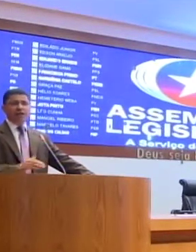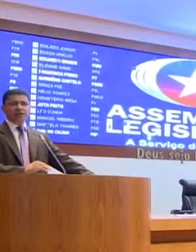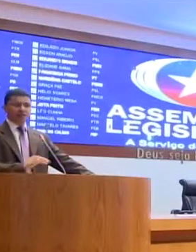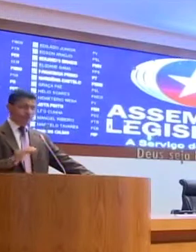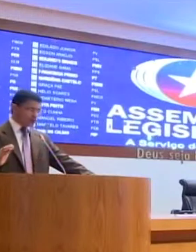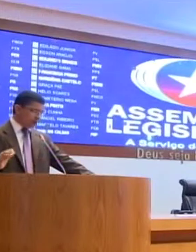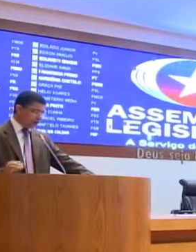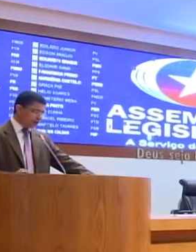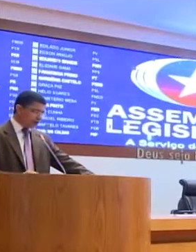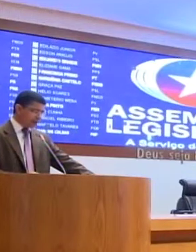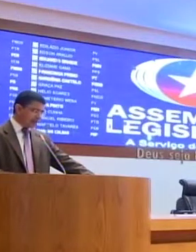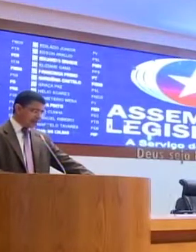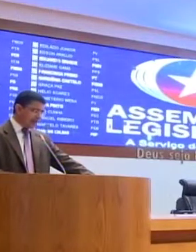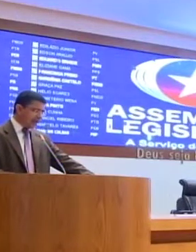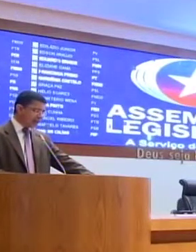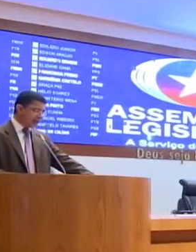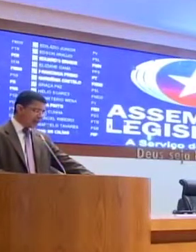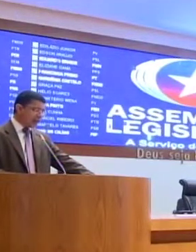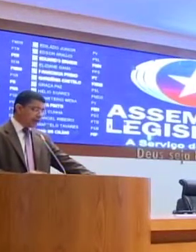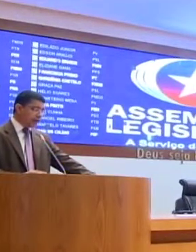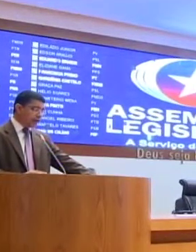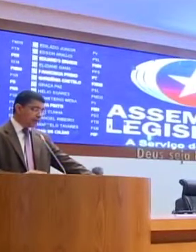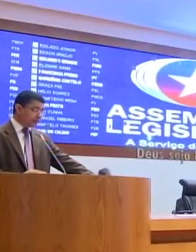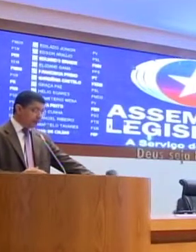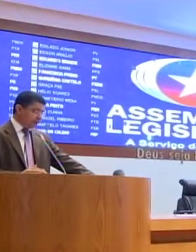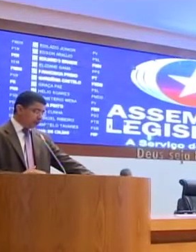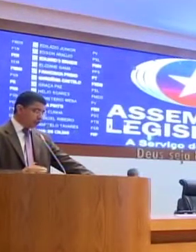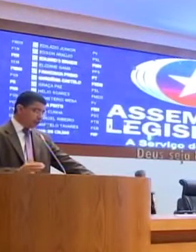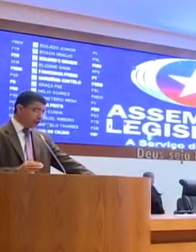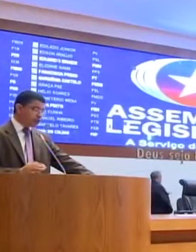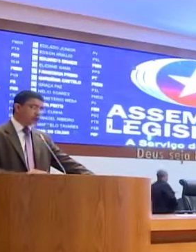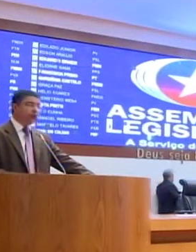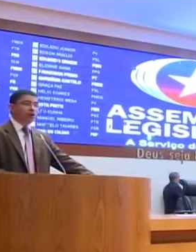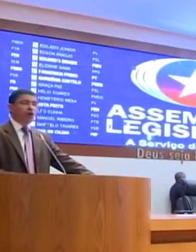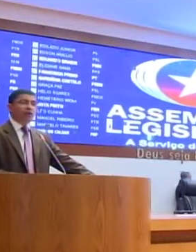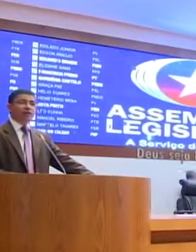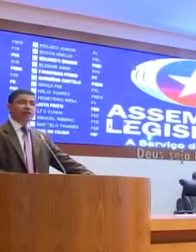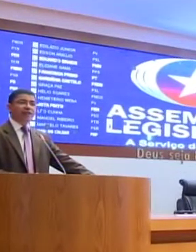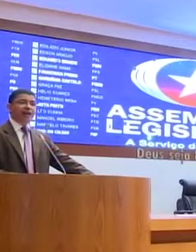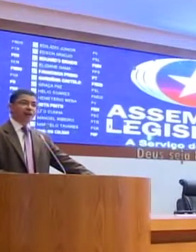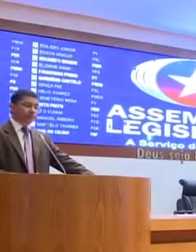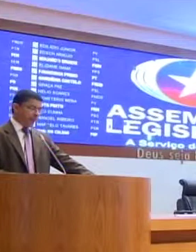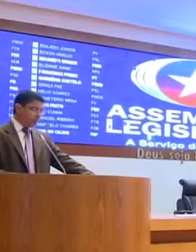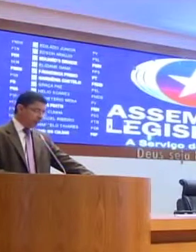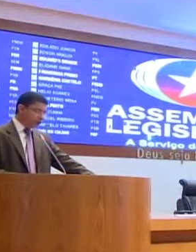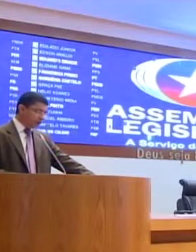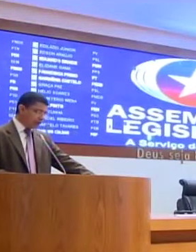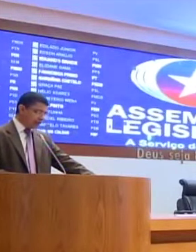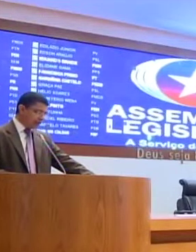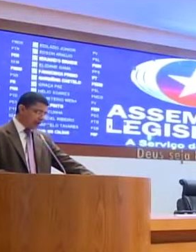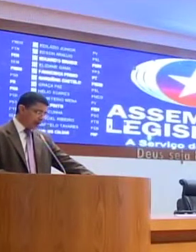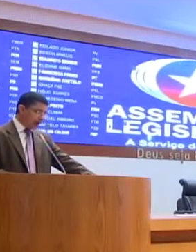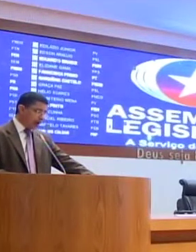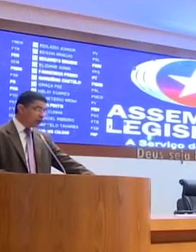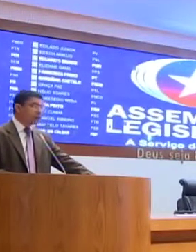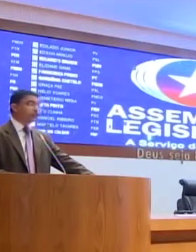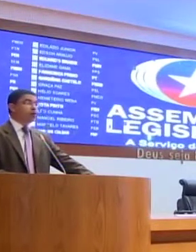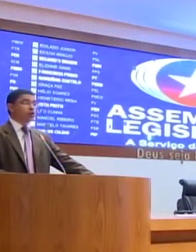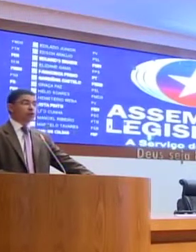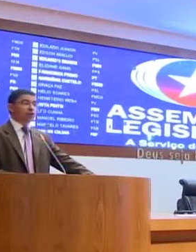crianças, pessoas de todas as idades. Enfim, por tudo isso, eu considero que a audiência